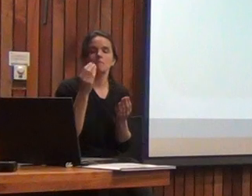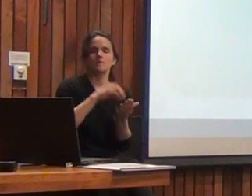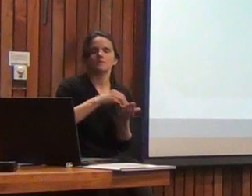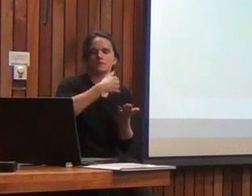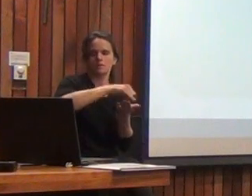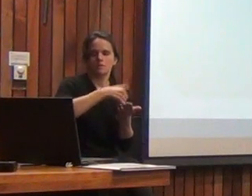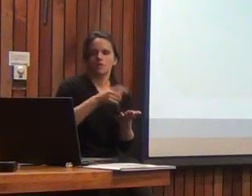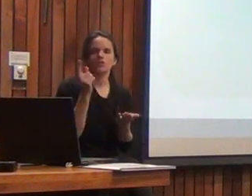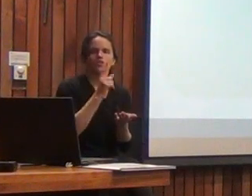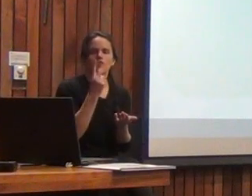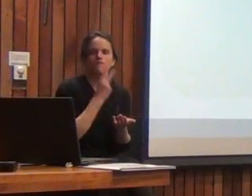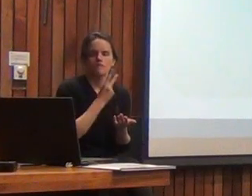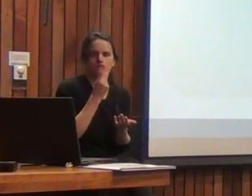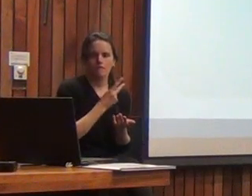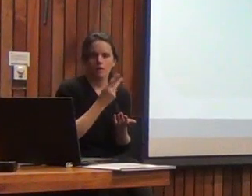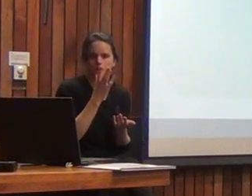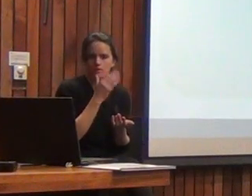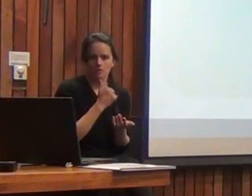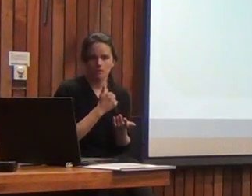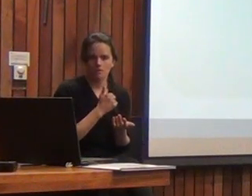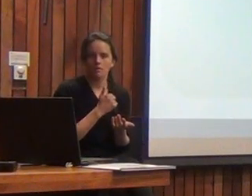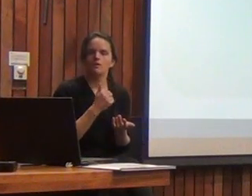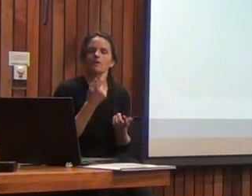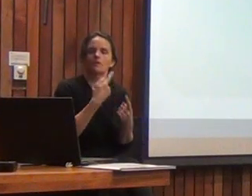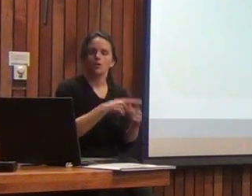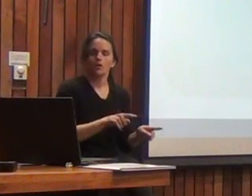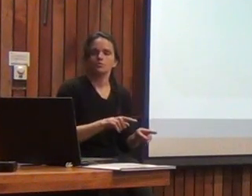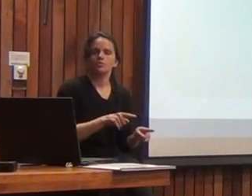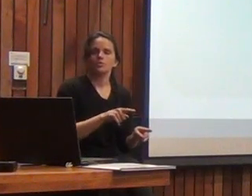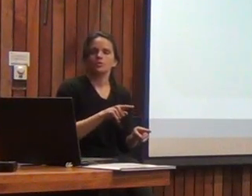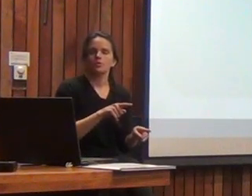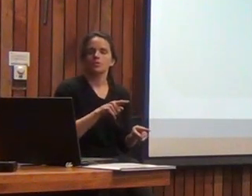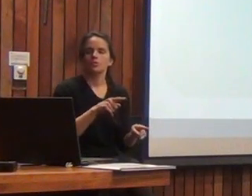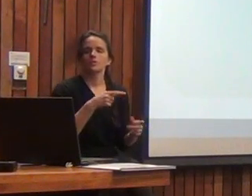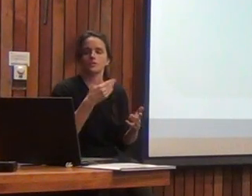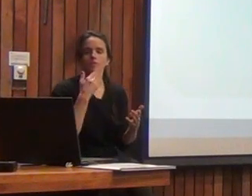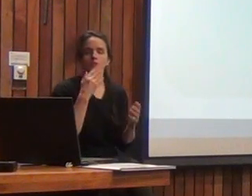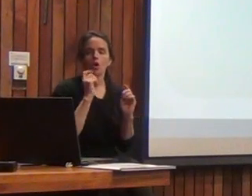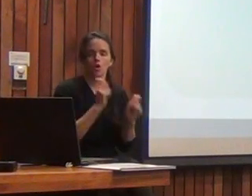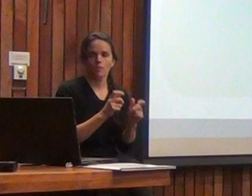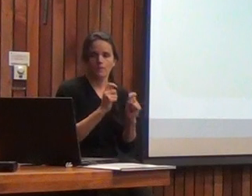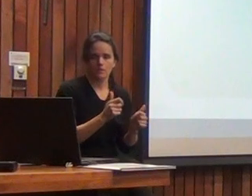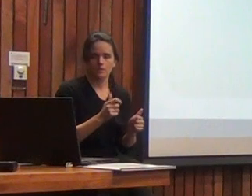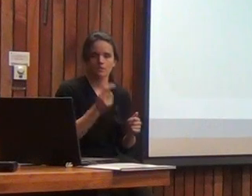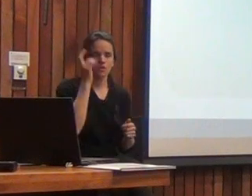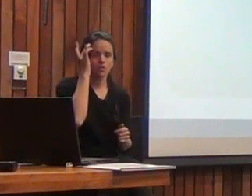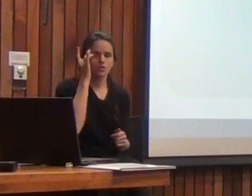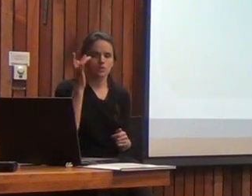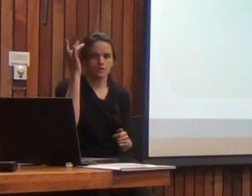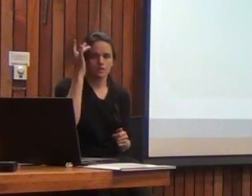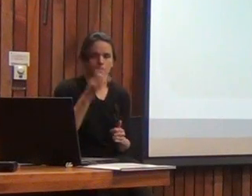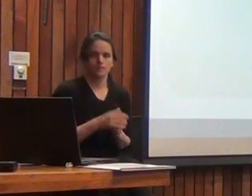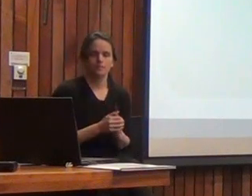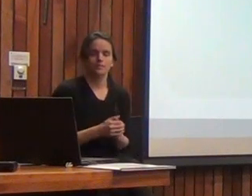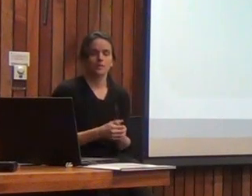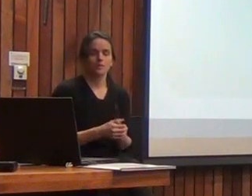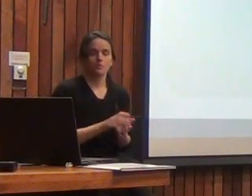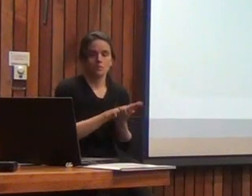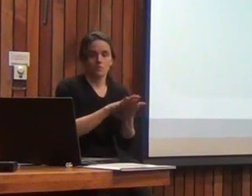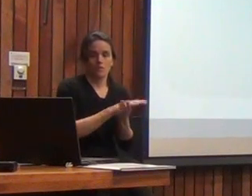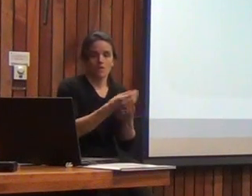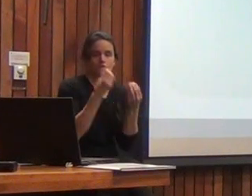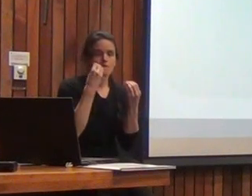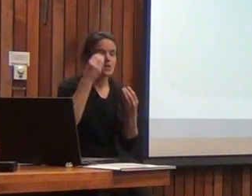índice no verbal pruebas que no tienen contenido verbal un índice de habilidad general y un índice de competencia cognitiva los que tienen muy buena memoria